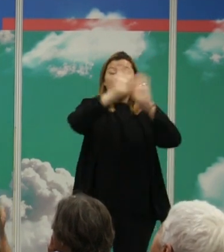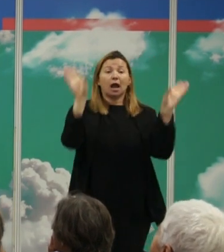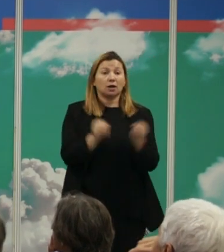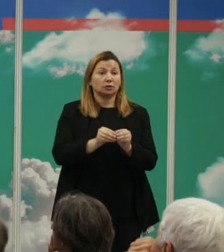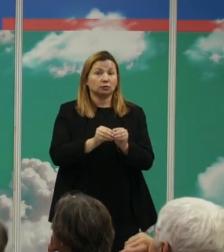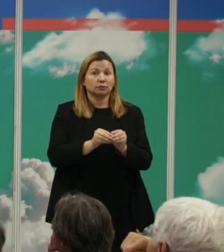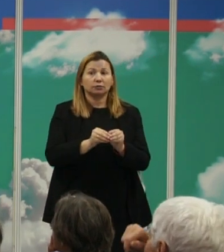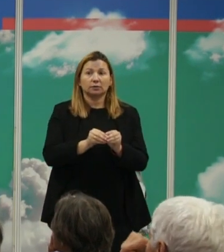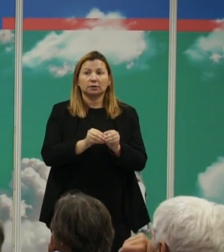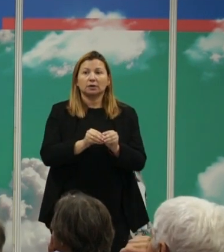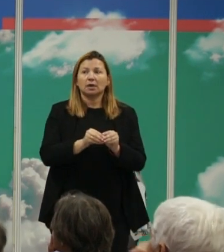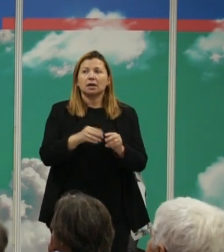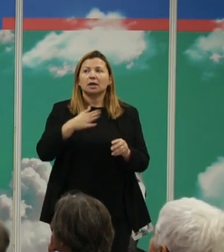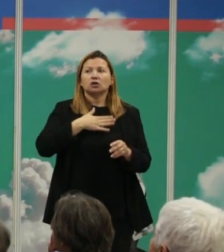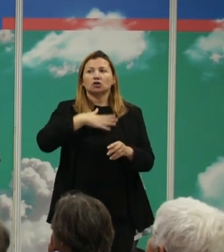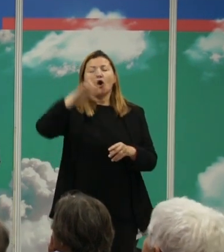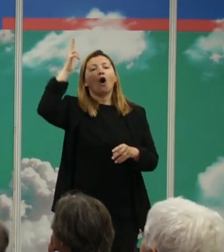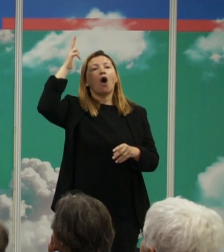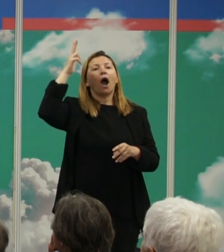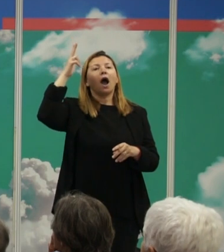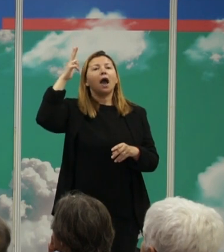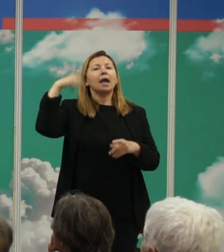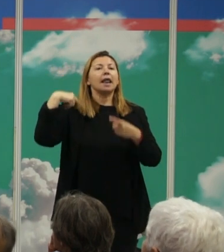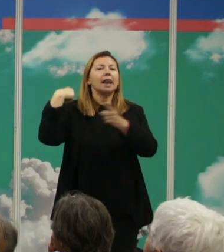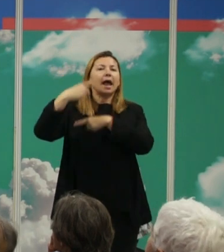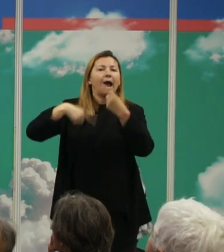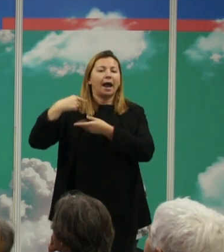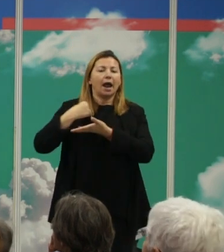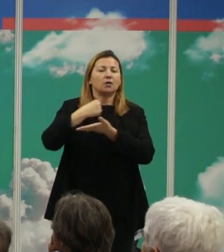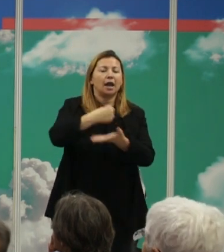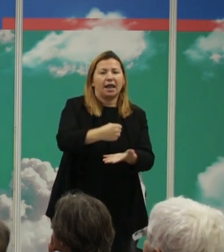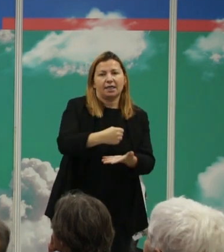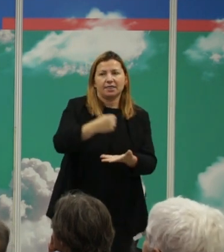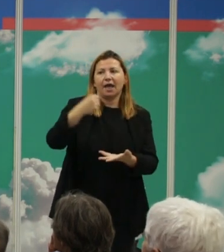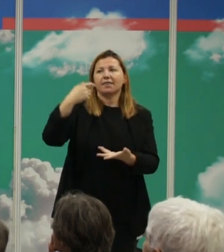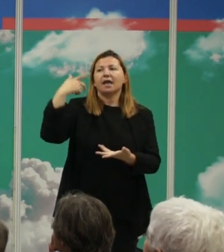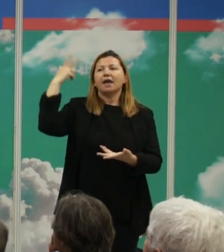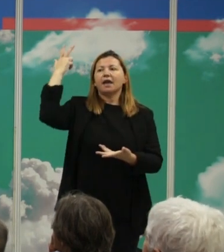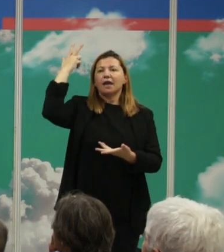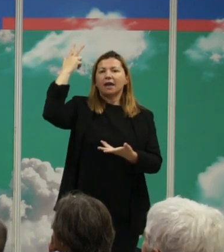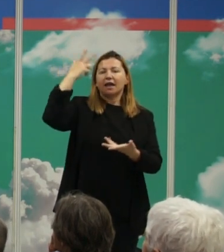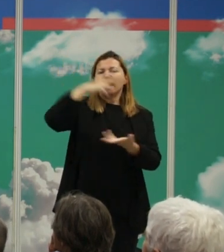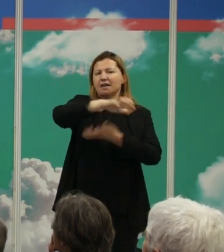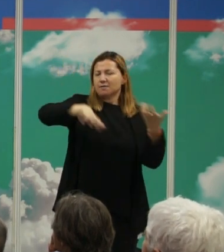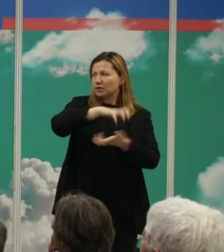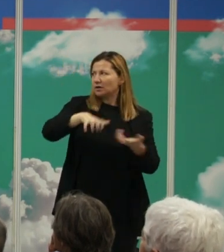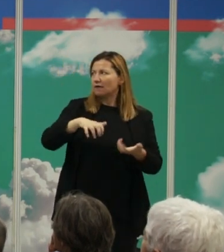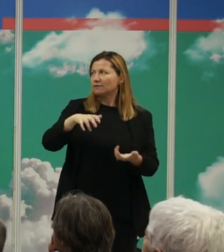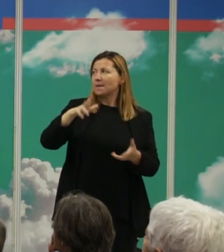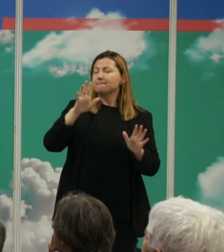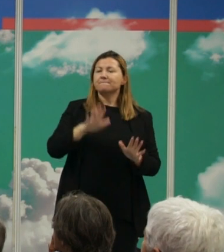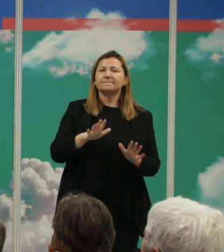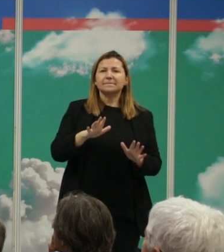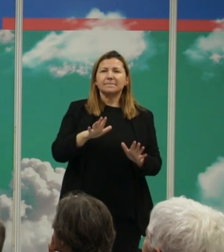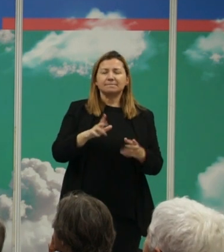tenemos una propensión filogenéticamente heredada a la violencia letal es ingenuo pensar que no la tenemos pero filogenéticamente heredado